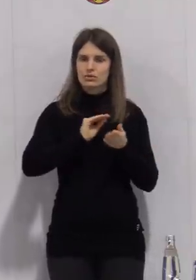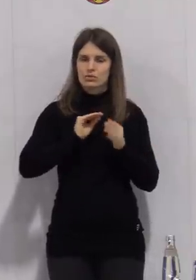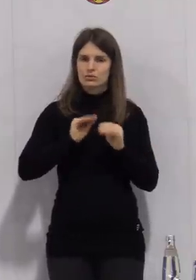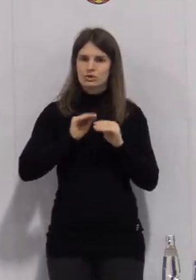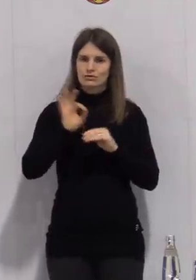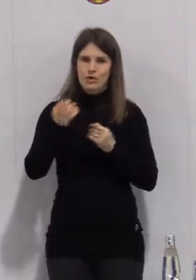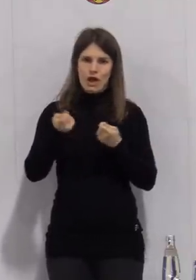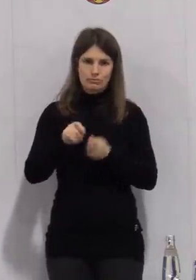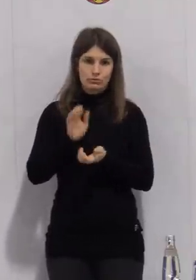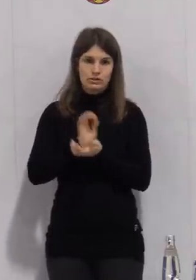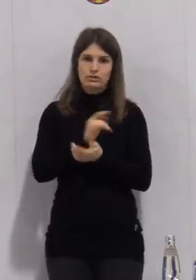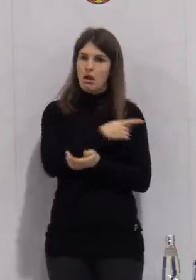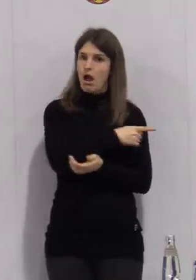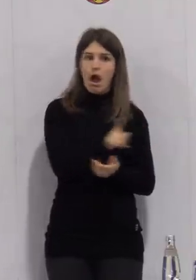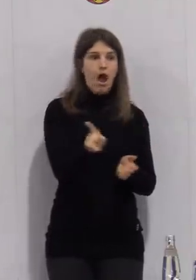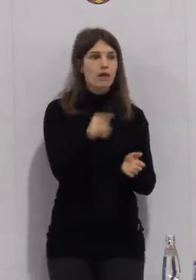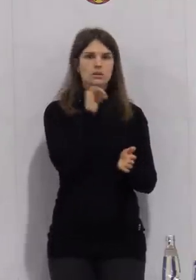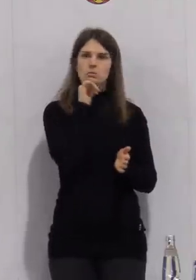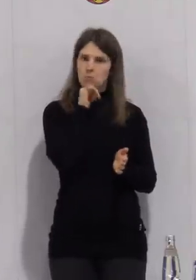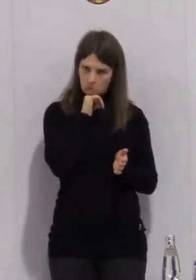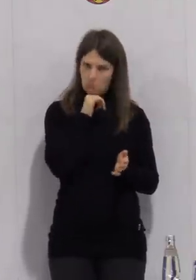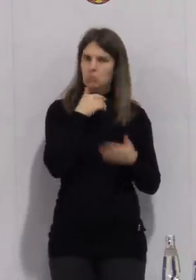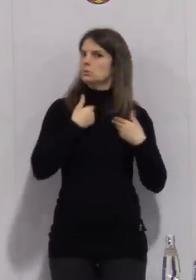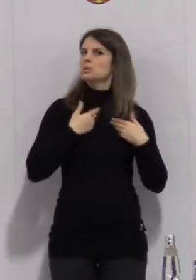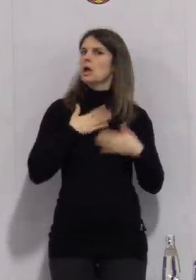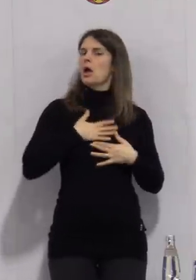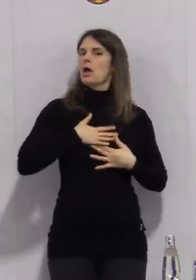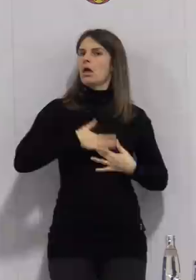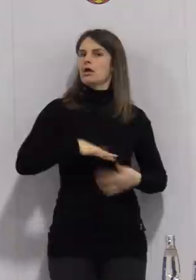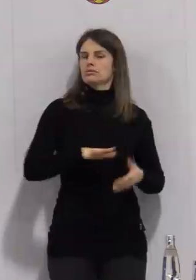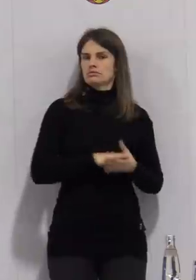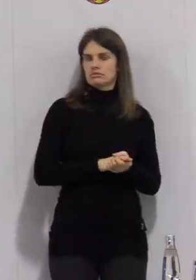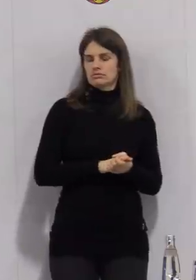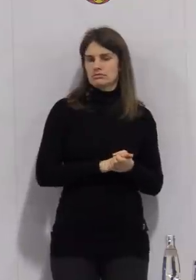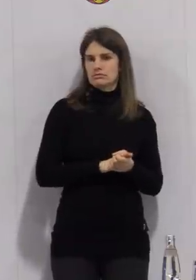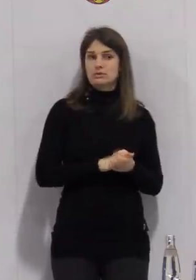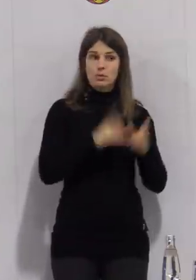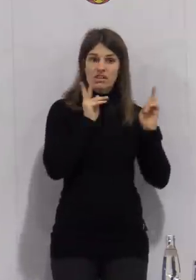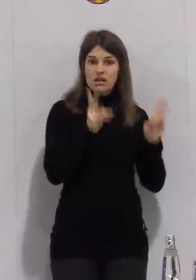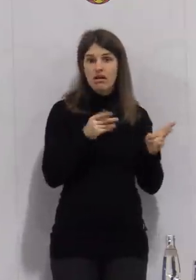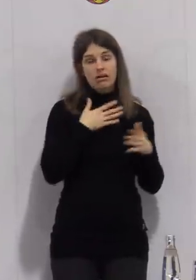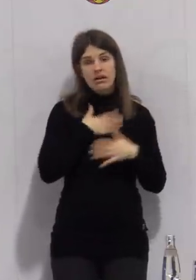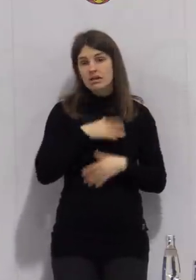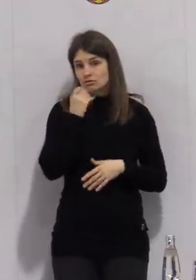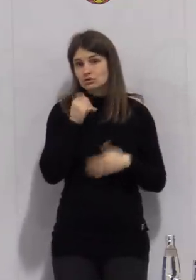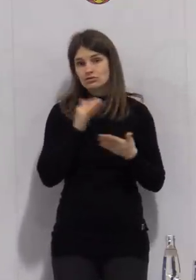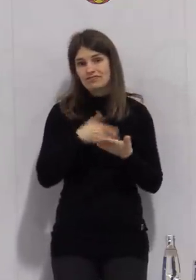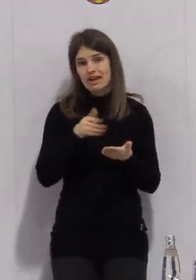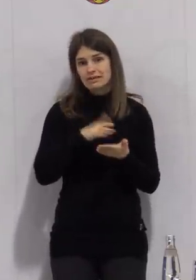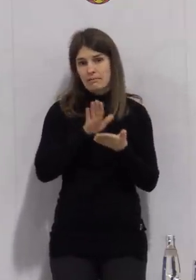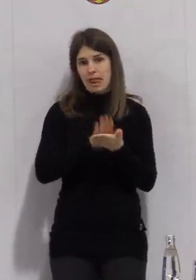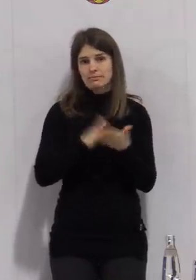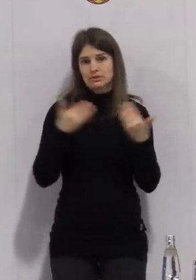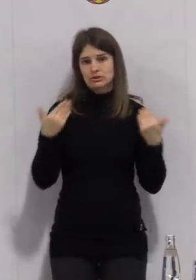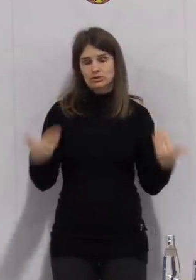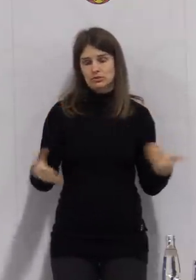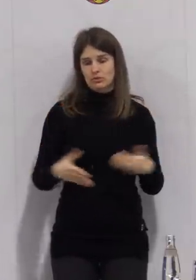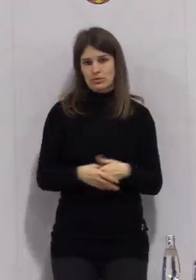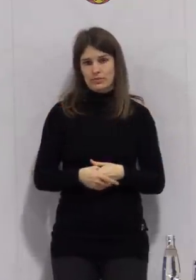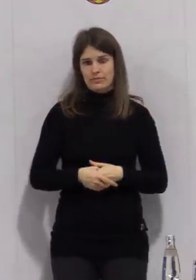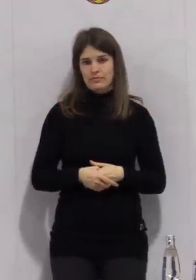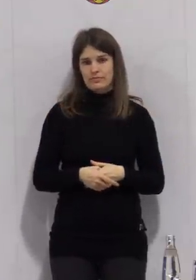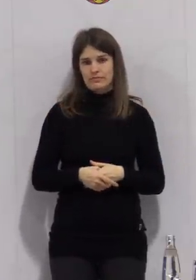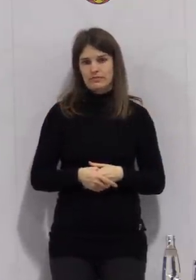Abschlussklassen stößt dort auf eine breite Zustimmung. Ich habe das, was ich jetzt sage, auch mit